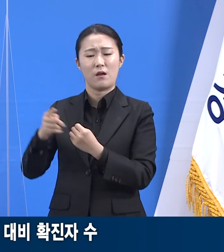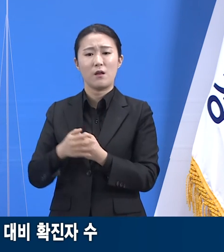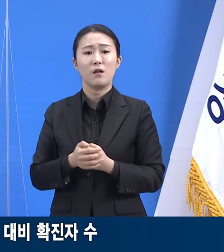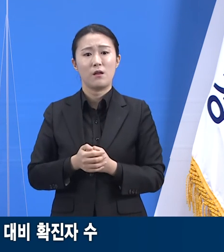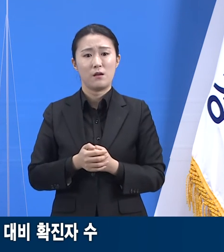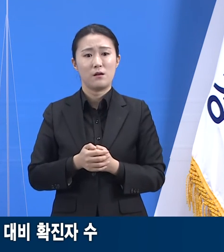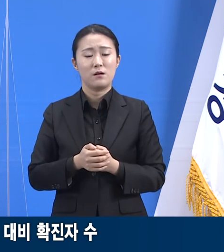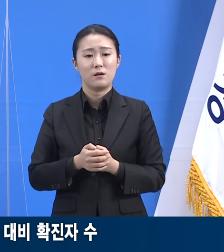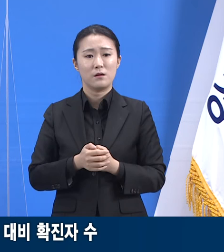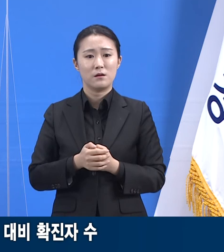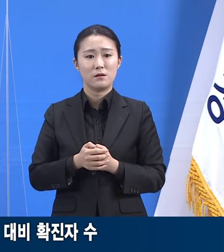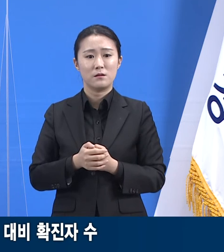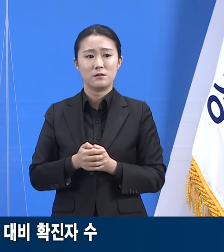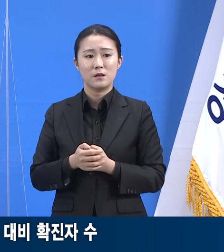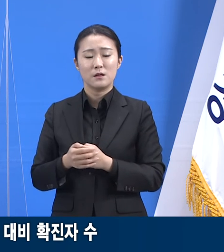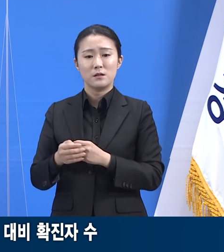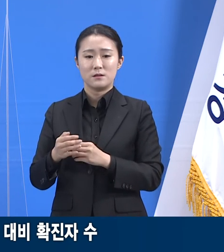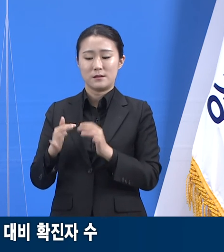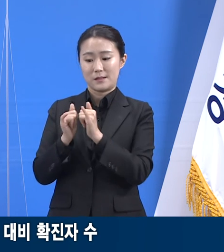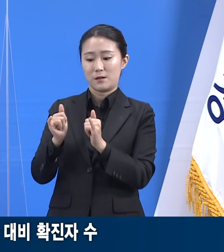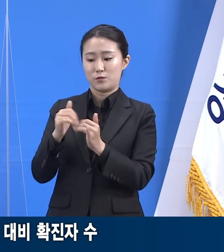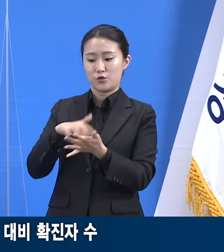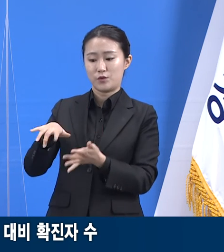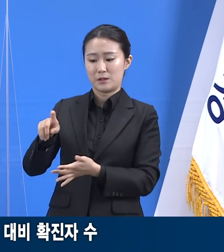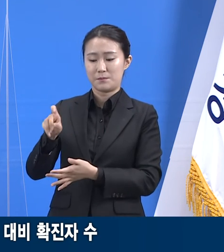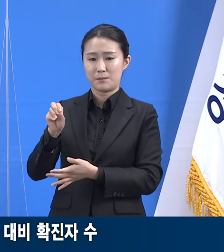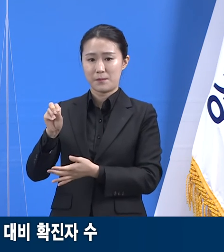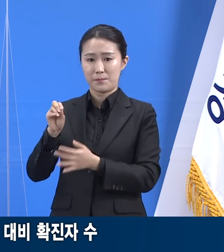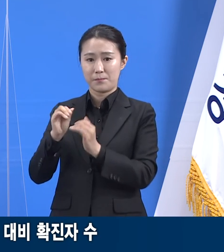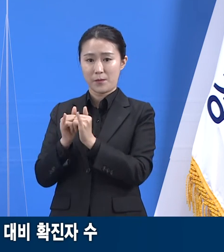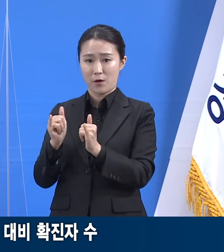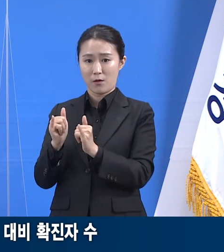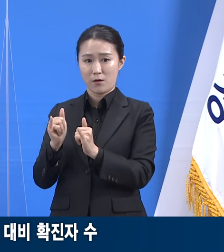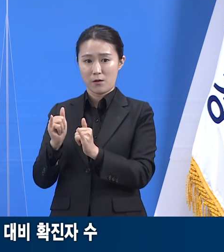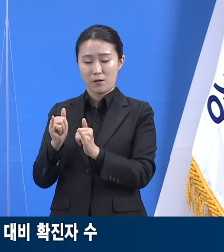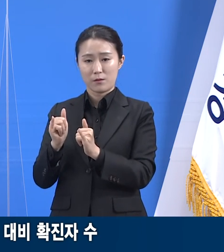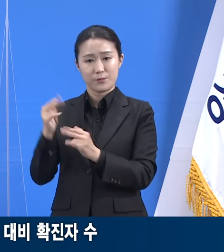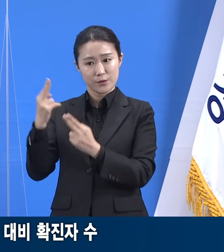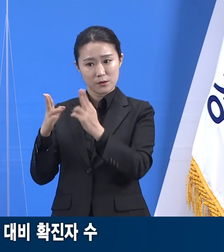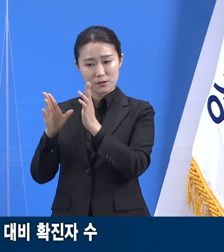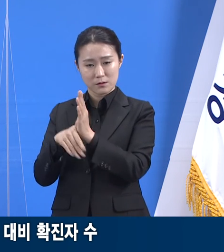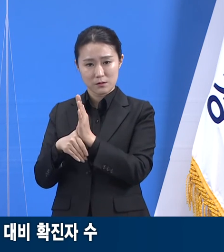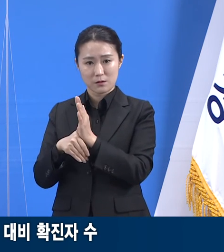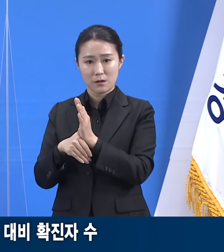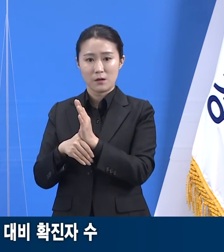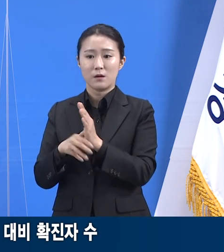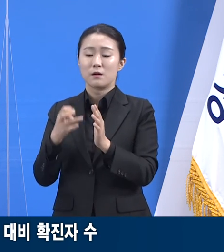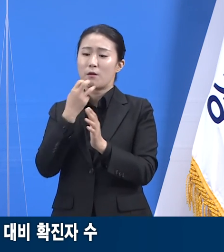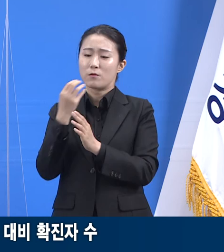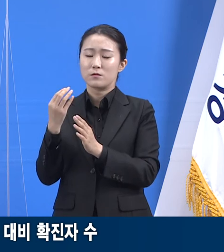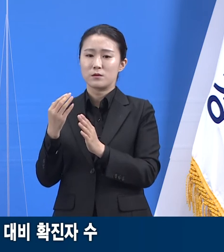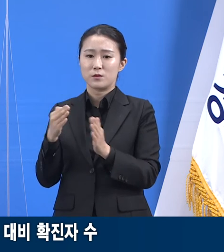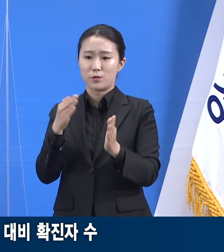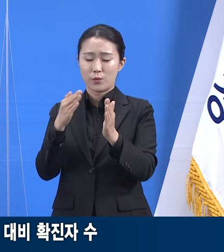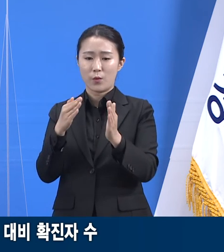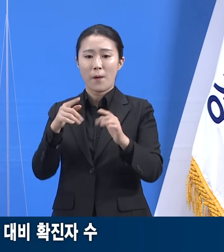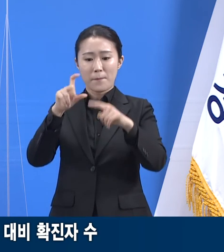인구 10만 명당 확진자 수가 도 평균보다 2배 이상 많았던 지역은 5개 시군입니다.